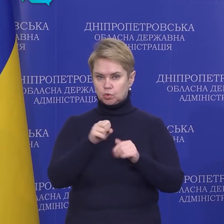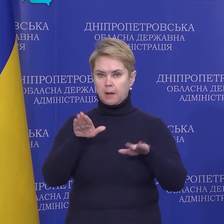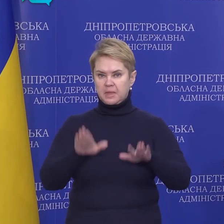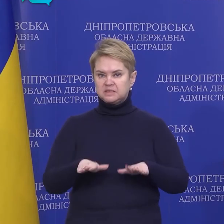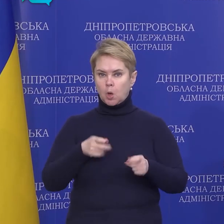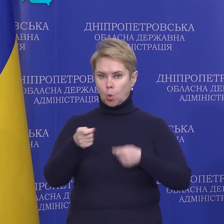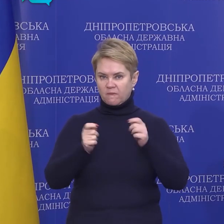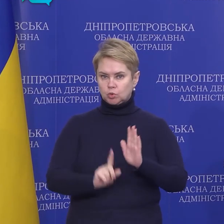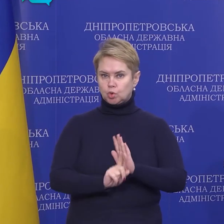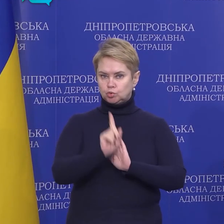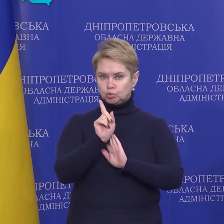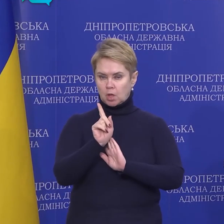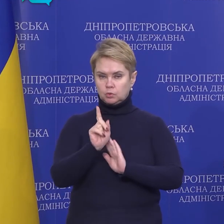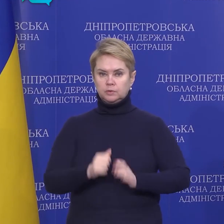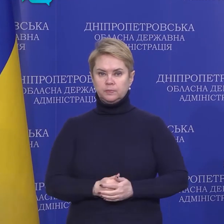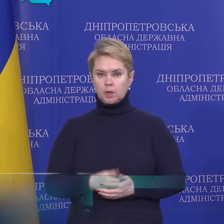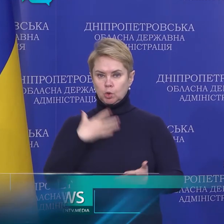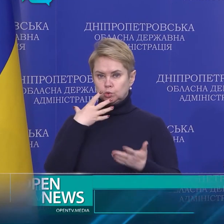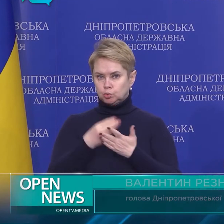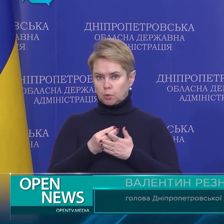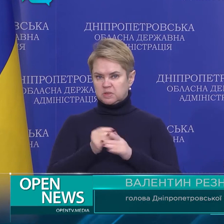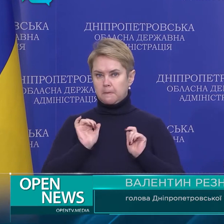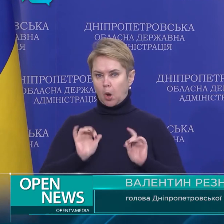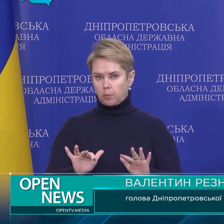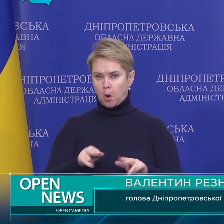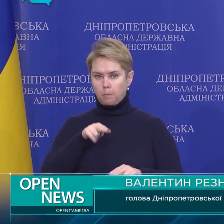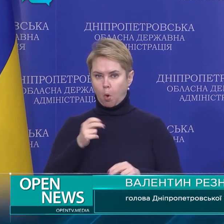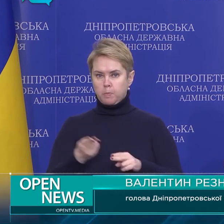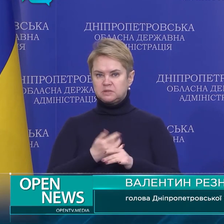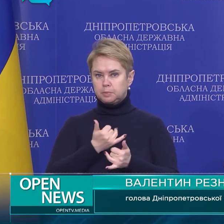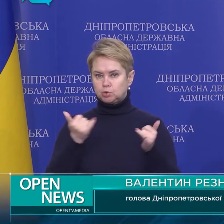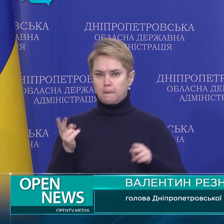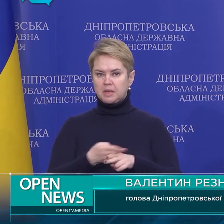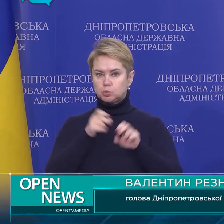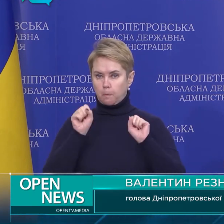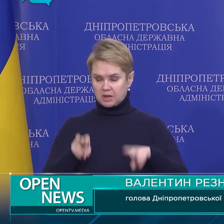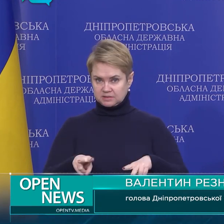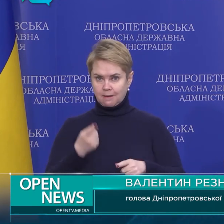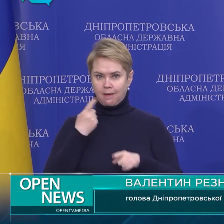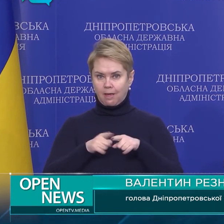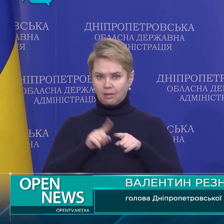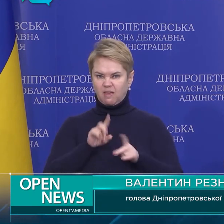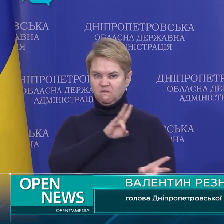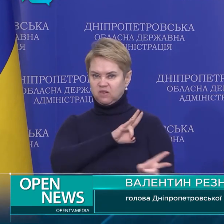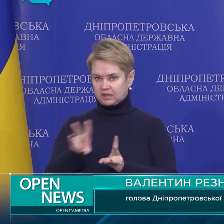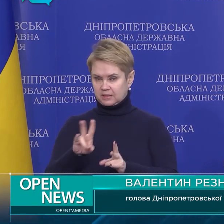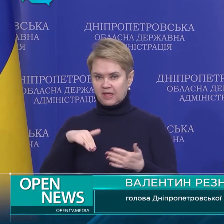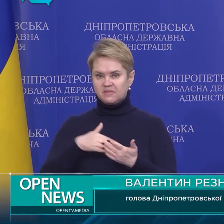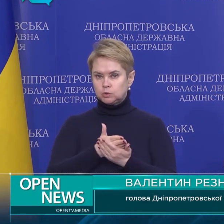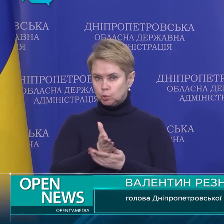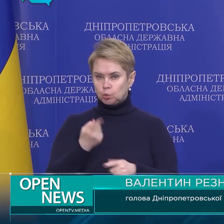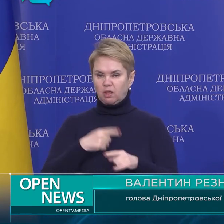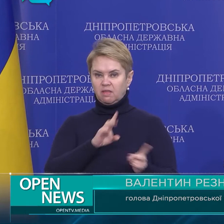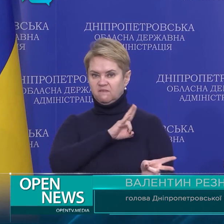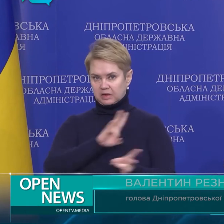містні руководити починають собственні мероприятия по обеспеченню безопасності. Це вредить інфраструктурі,